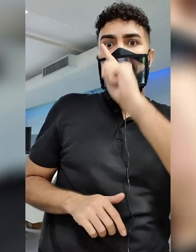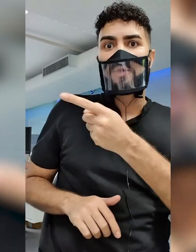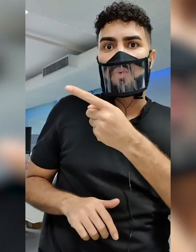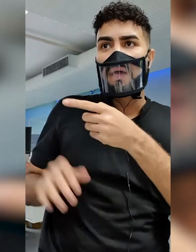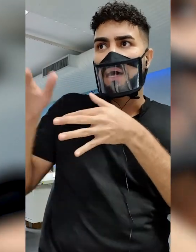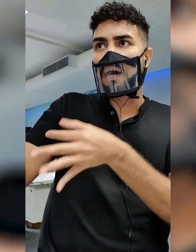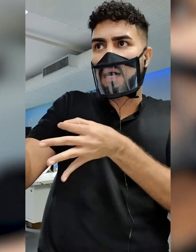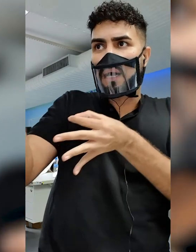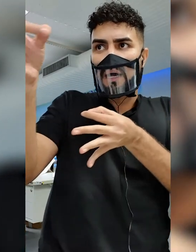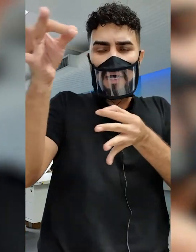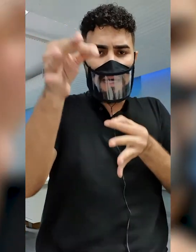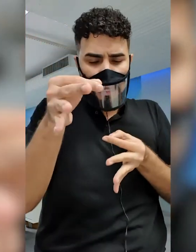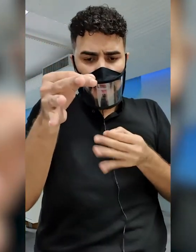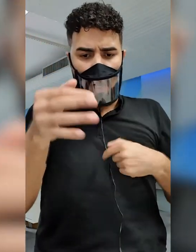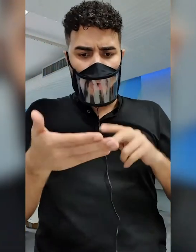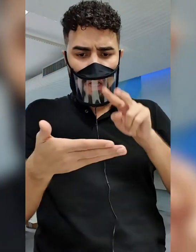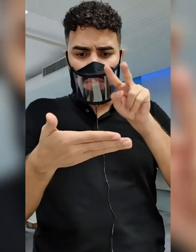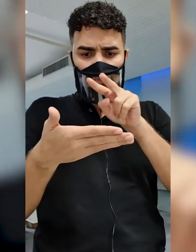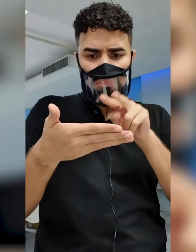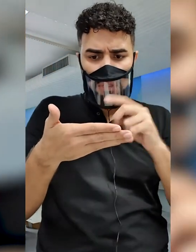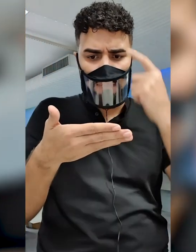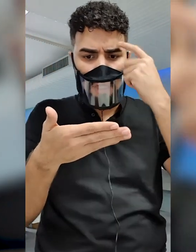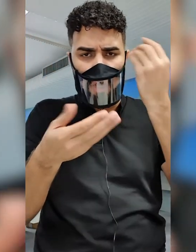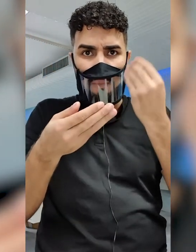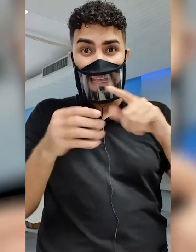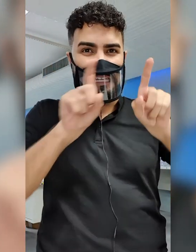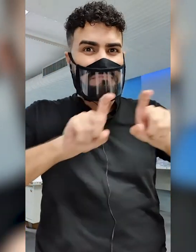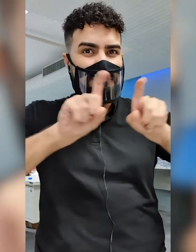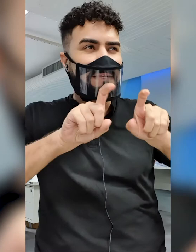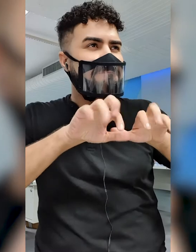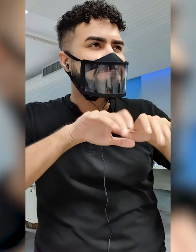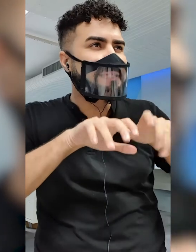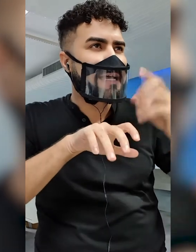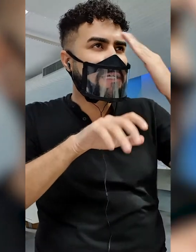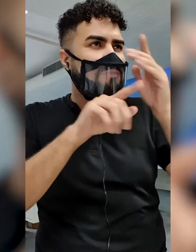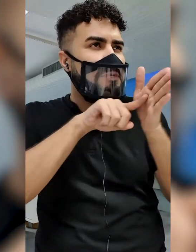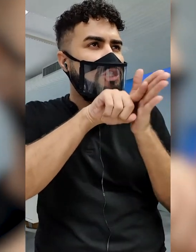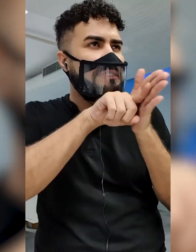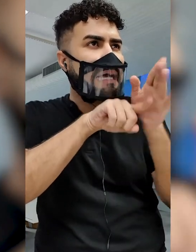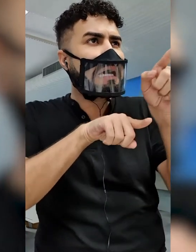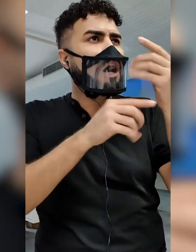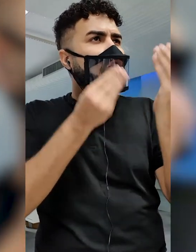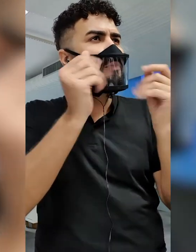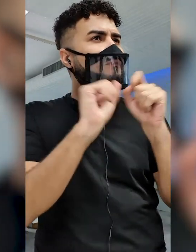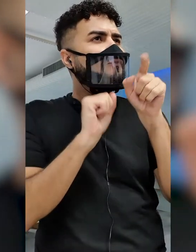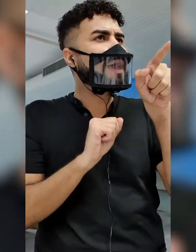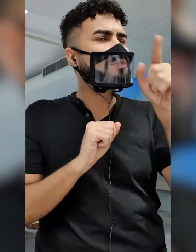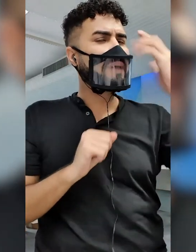o que os alunos que já tinham tirado mil haviam feito nessas redações para eu entender melhor como que funciona a correção,